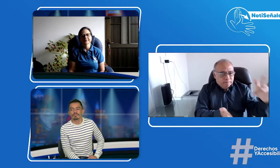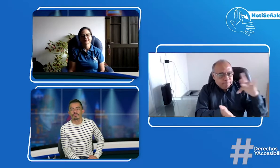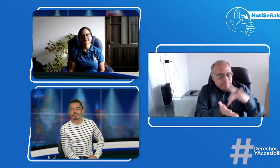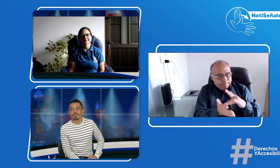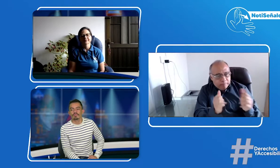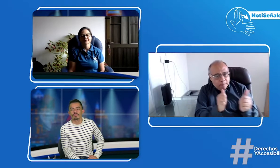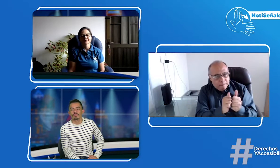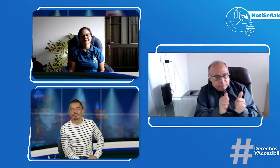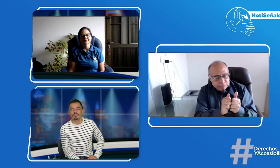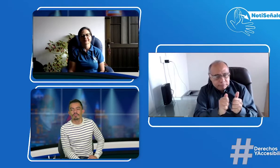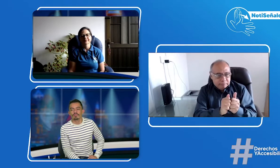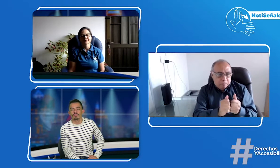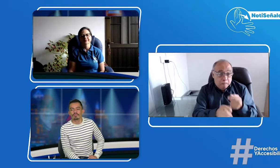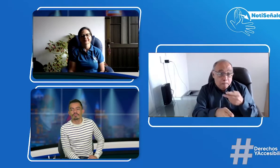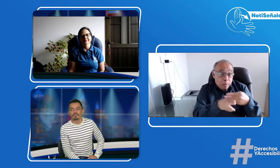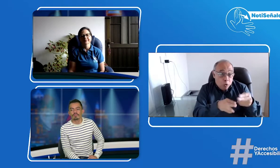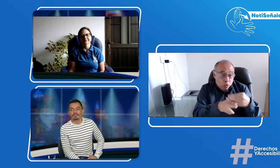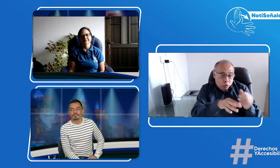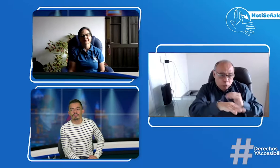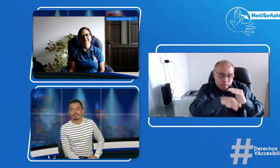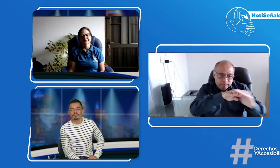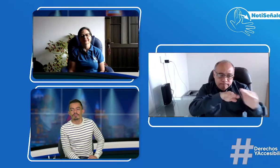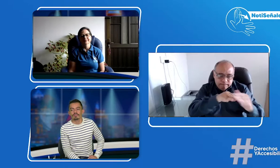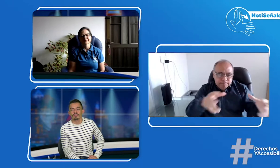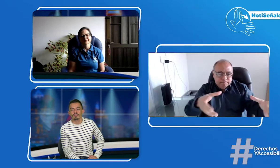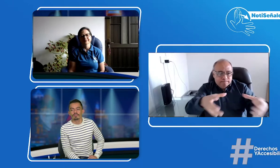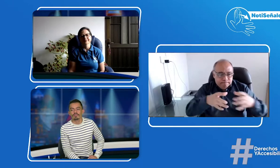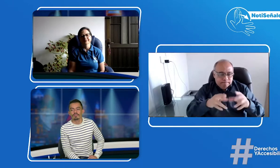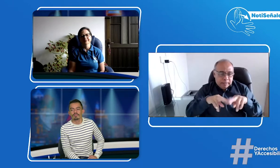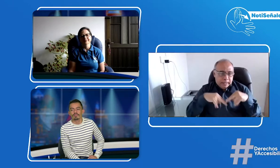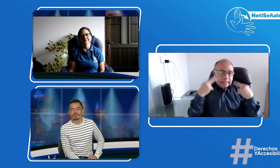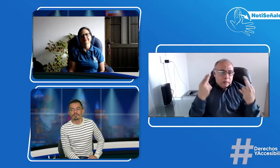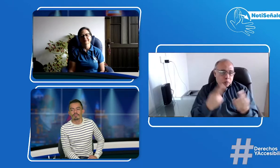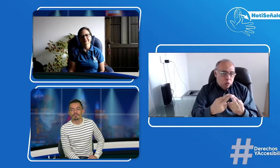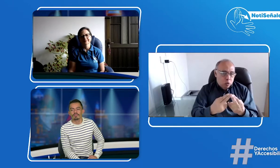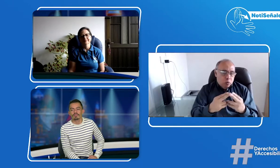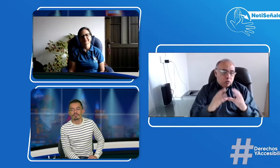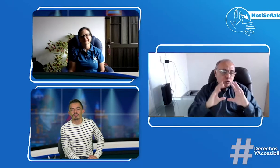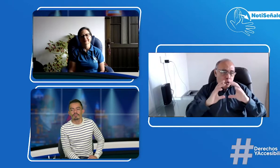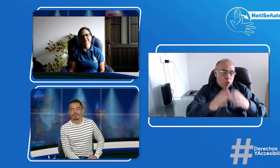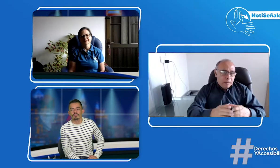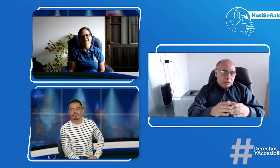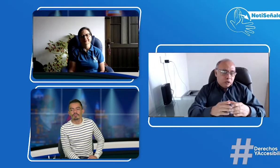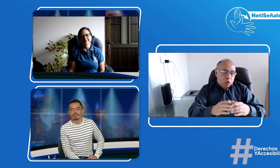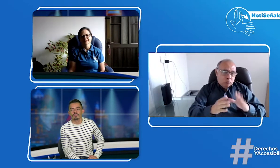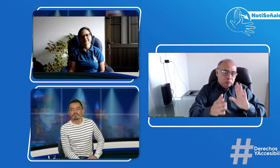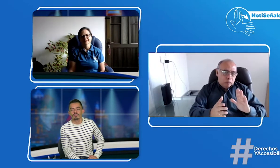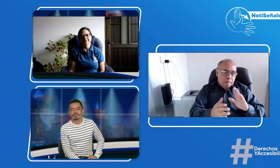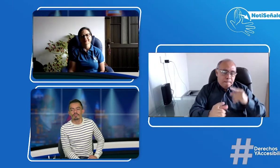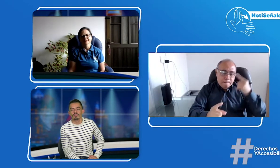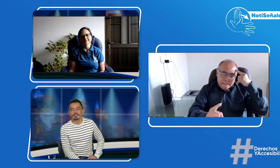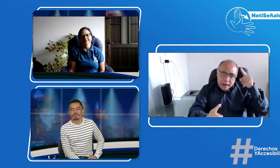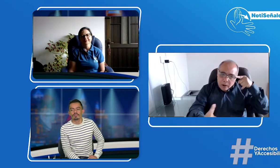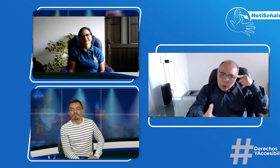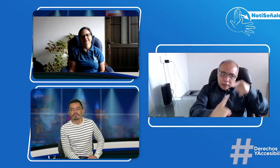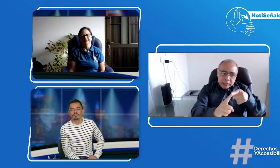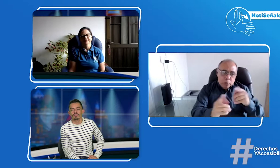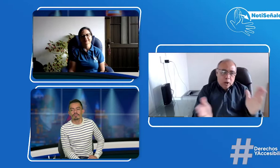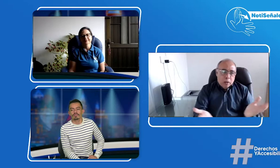muchísimas gracias a los dos por acompañarnos en este espacio. Los estaremos invitando pronto para que pues ya estemos reunidos